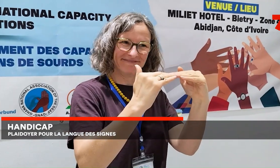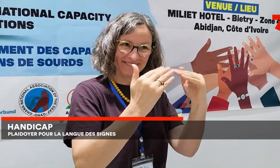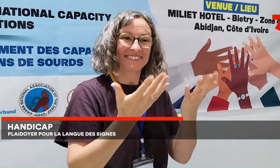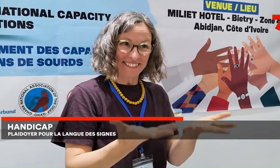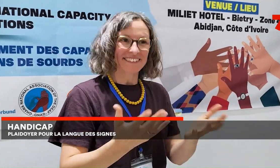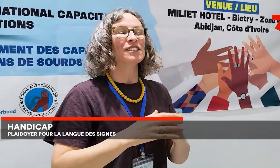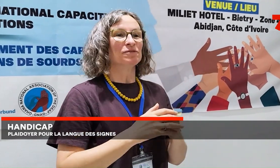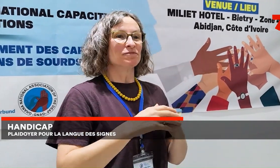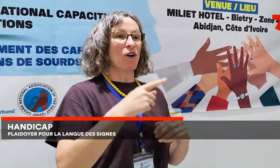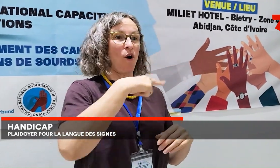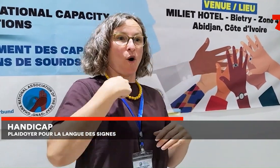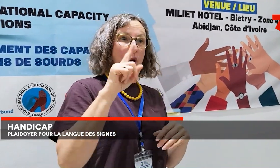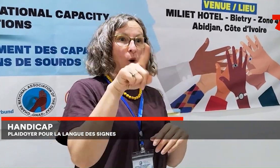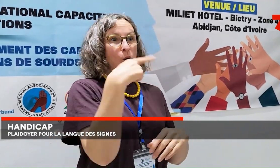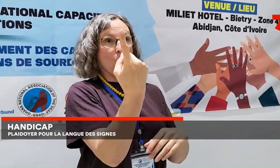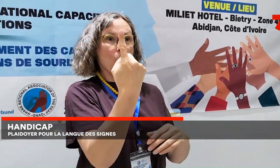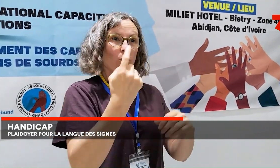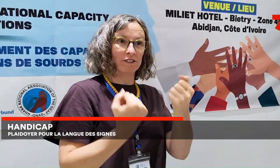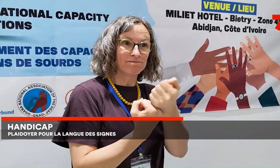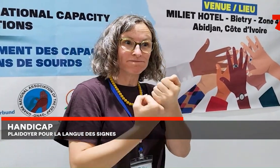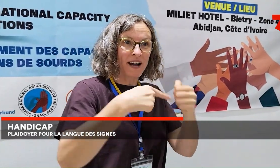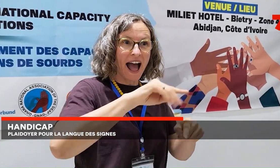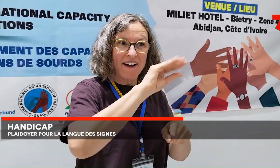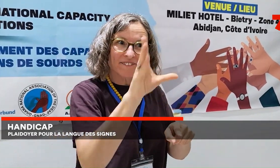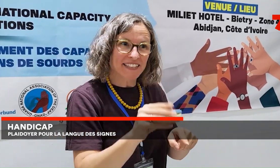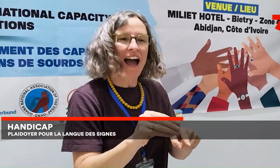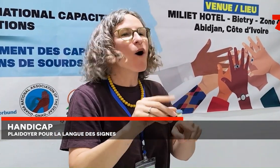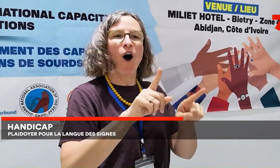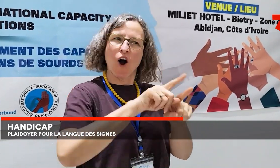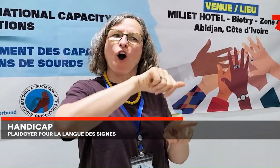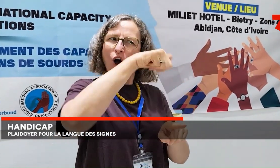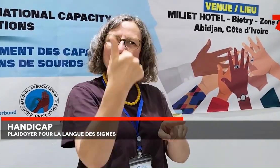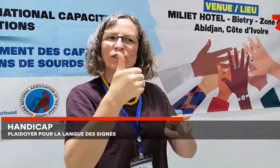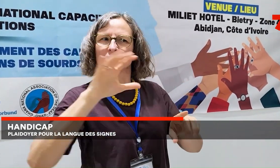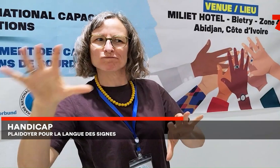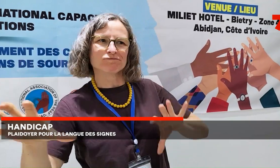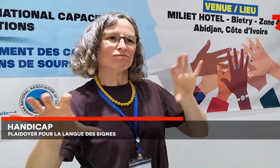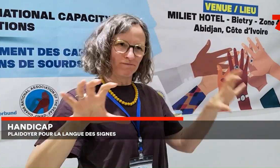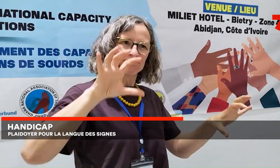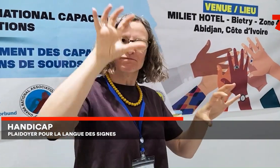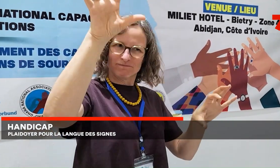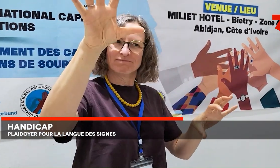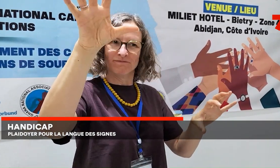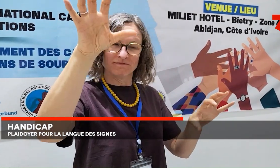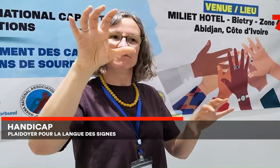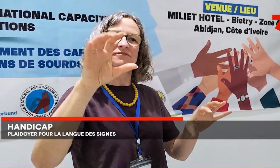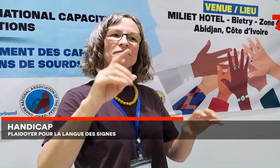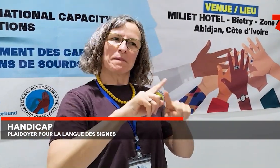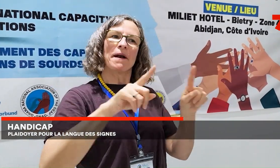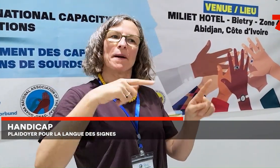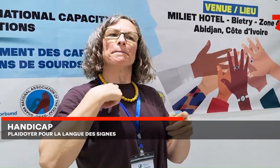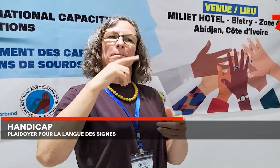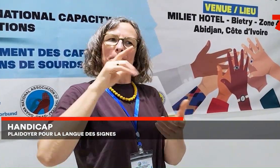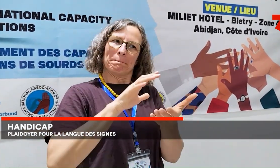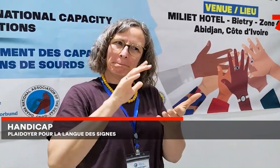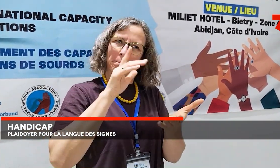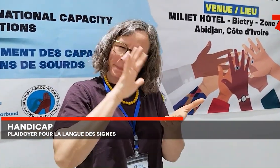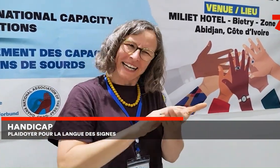des Sous, que les Sous et les Ombuds puissent avoir le même niveau. Ce n'est pas seulement qu'en Afrique, mais dans les autres